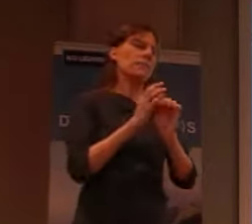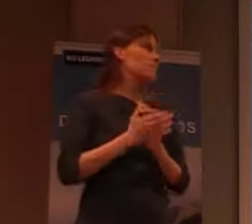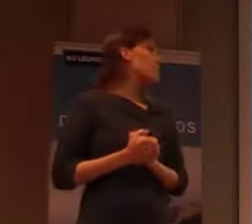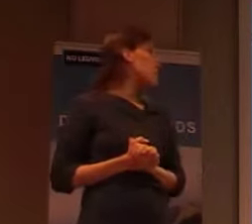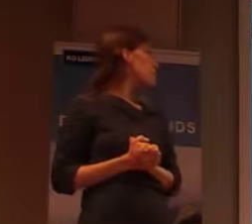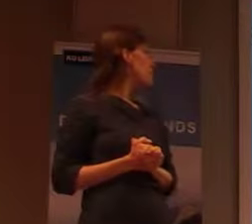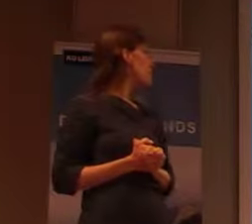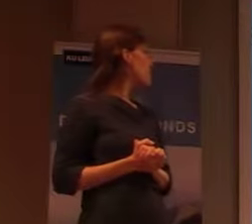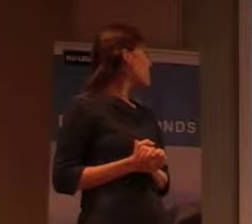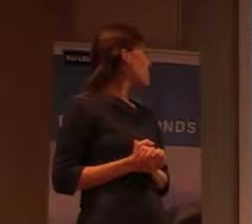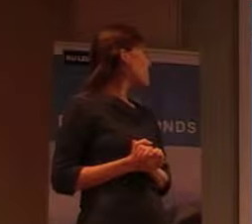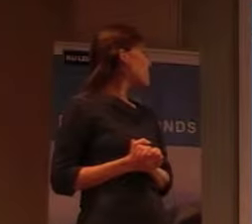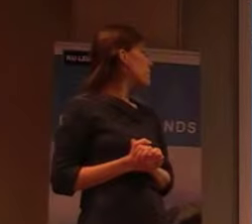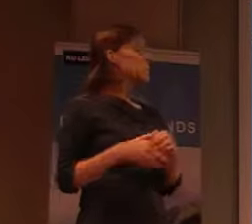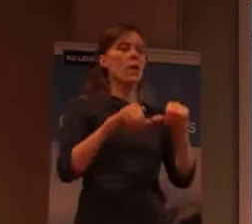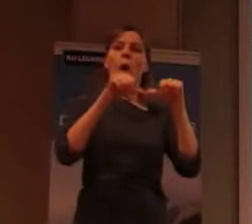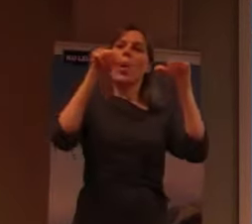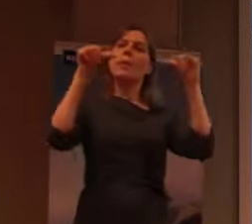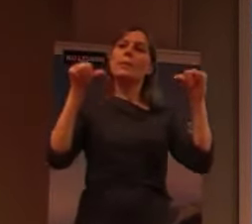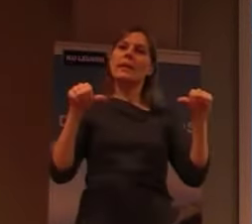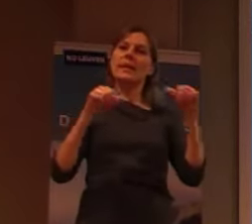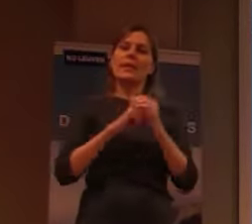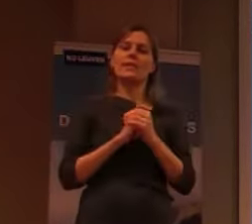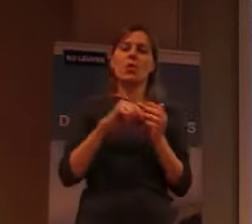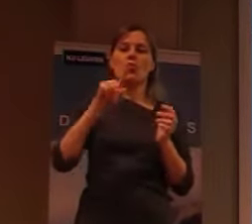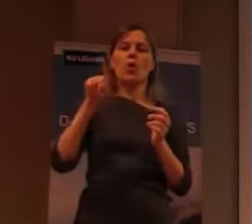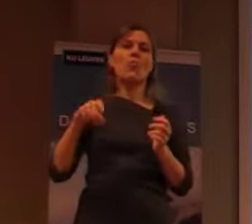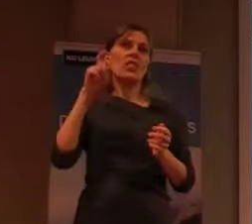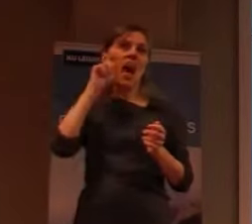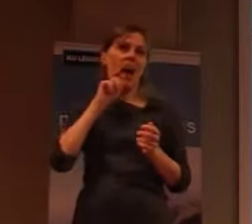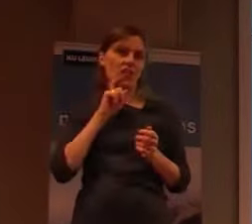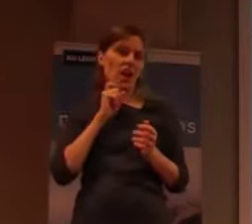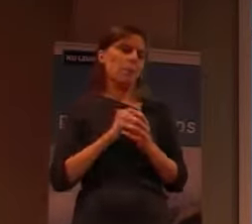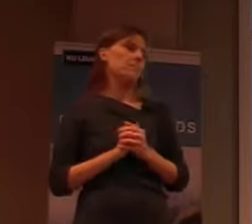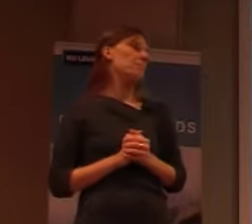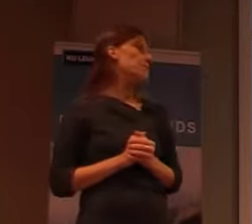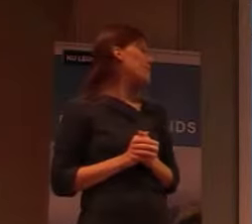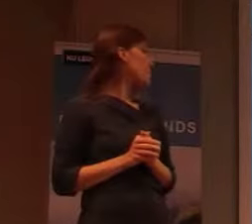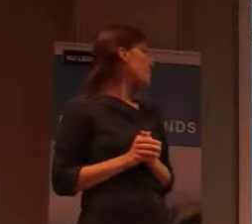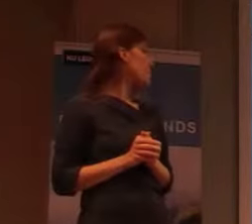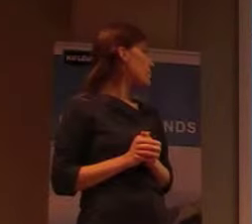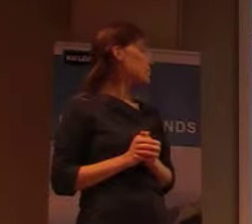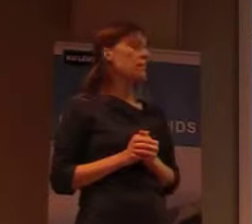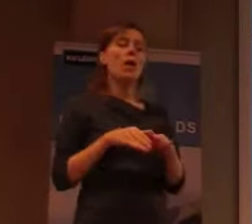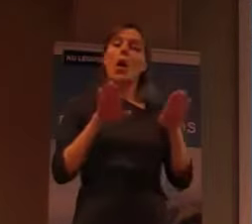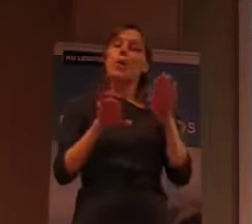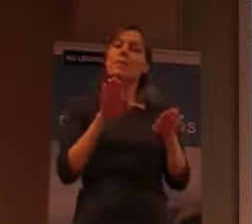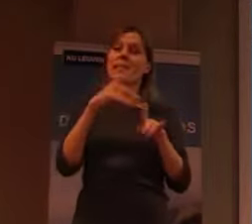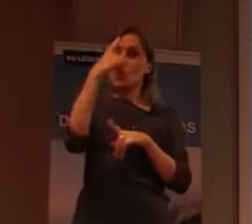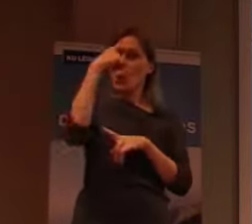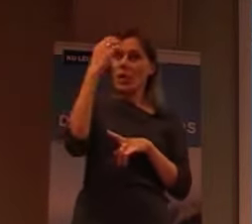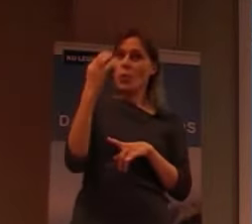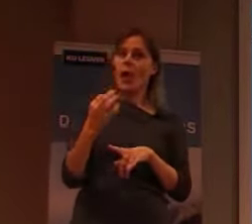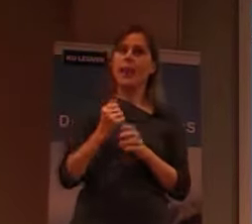We gaan beginnen in Zuid-Afrika. En misschien weten jullie dat. Maar